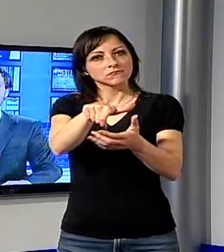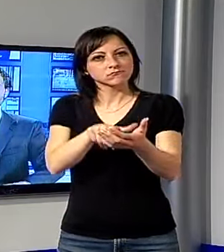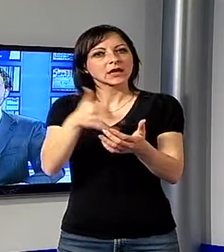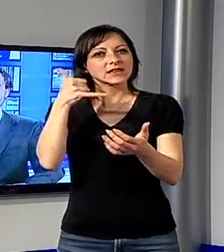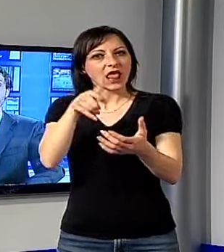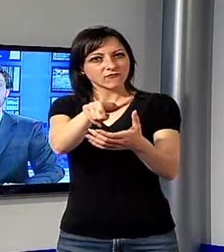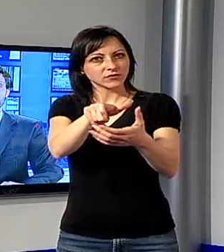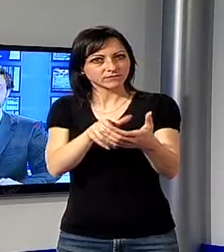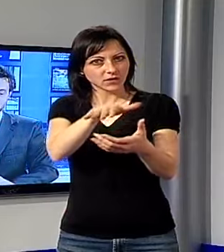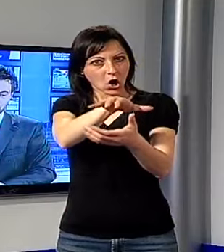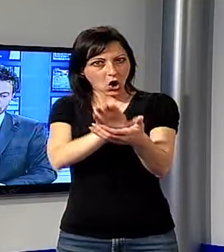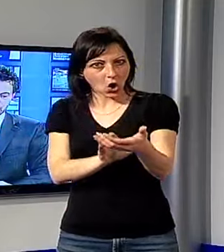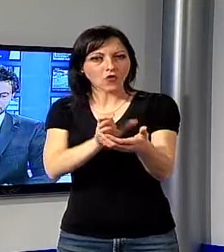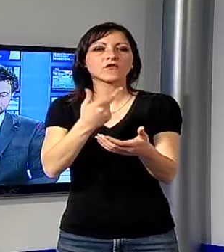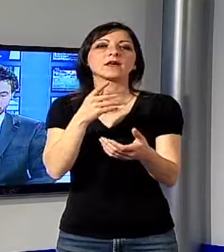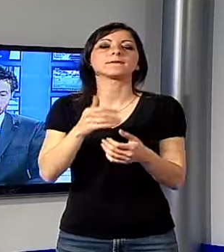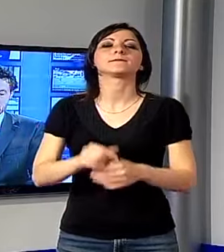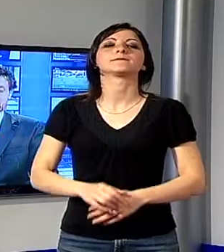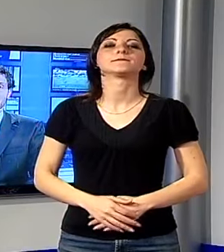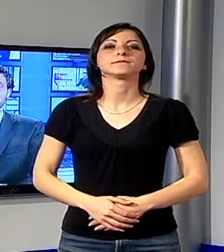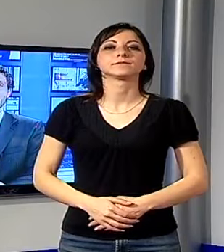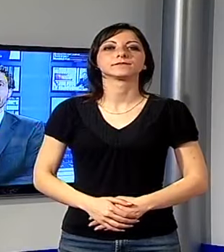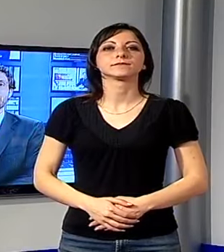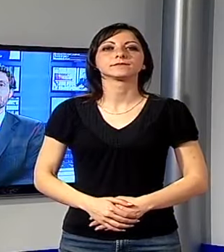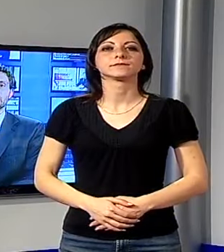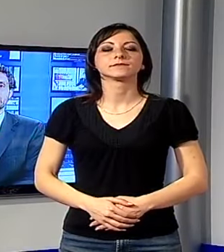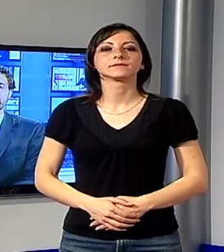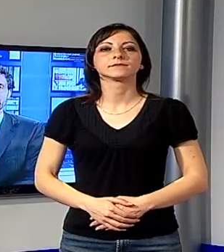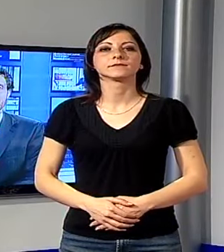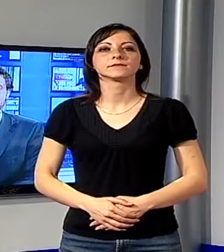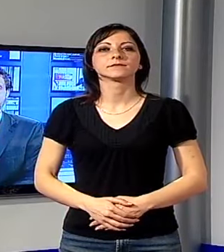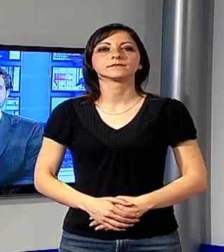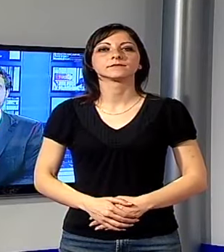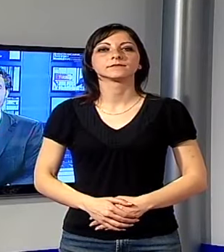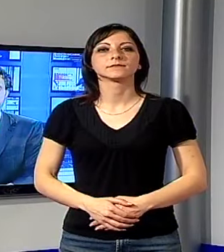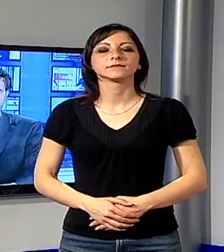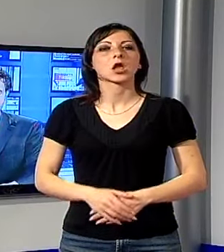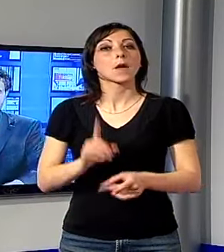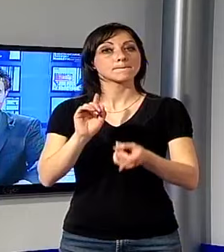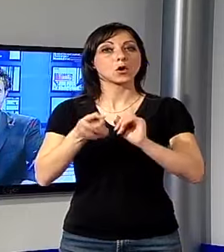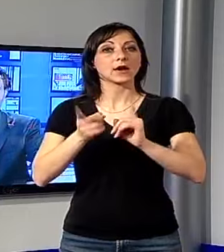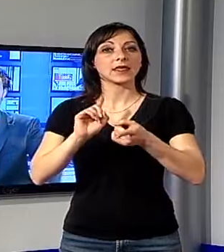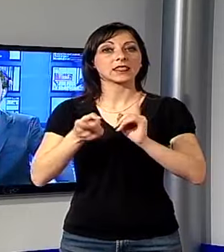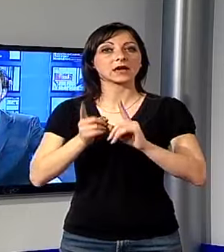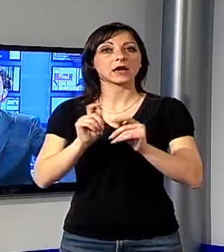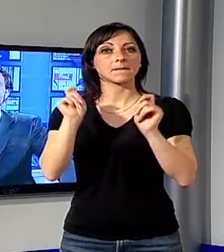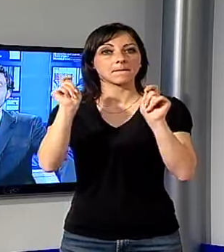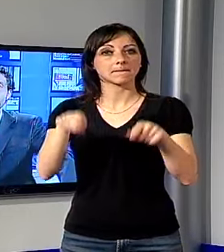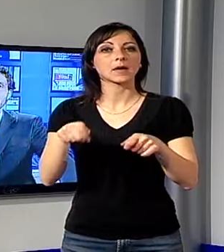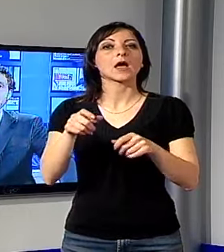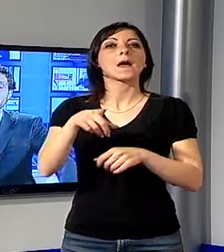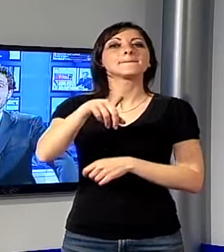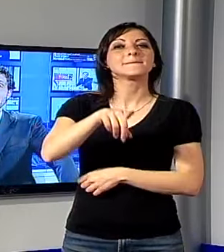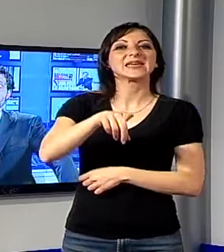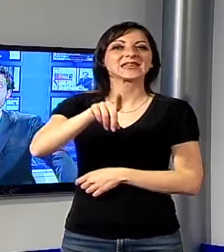smartphone e telefonini. E adesso apriamo la pagina dedicata alla politica. Cominciamo dal Partito